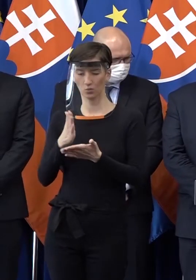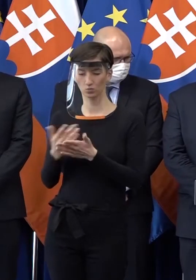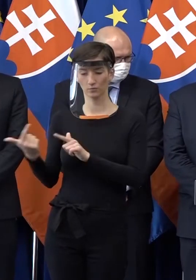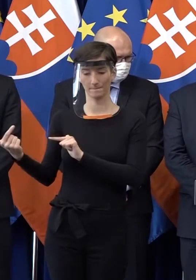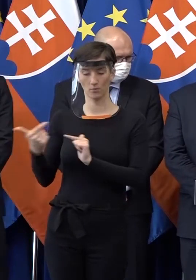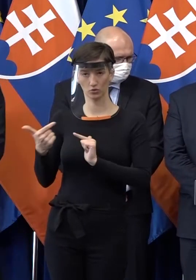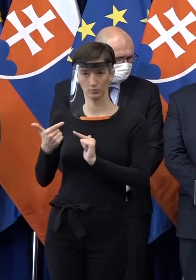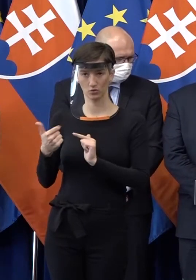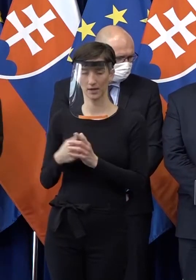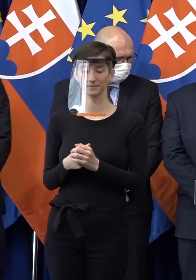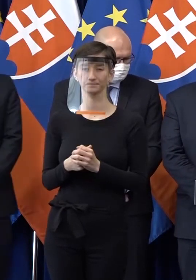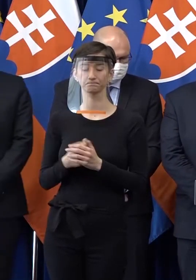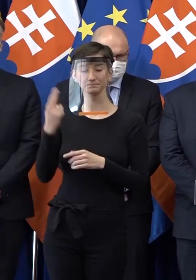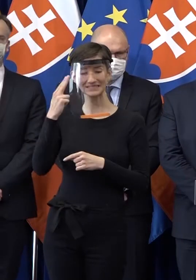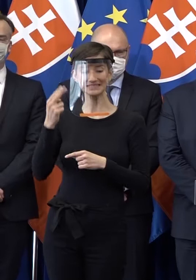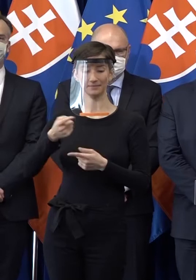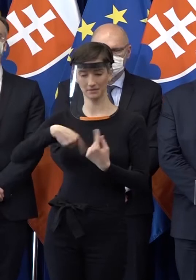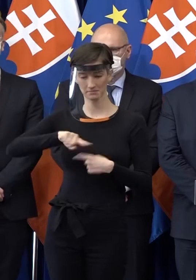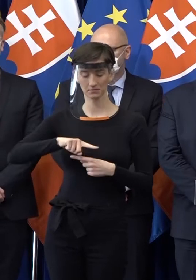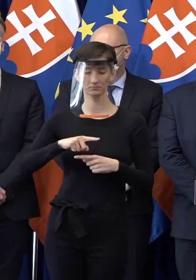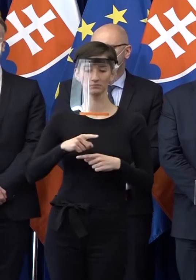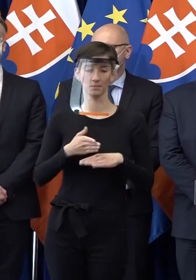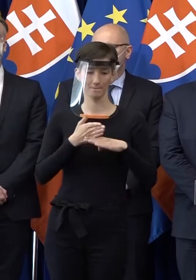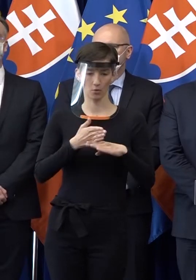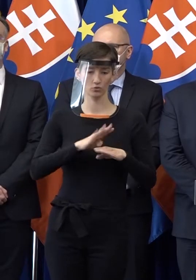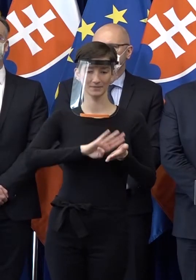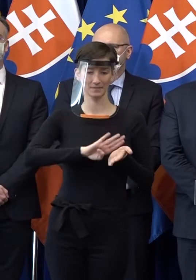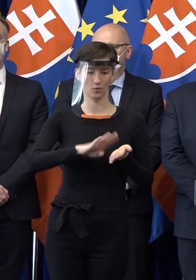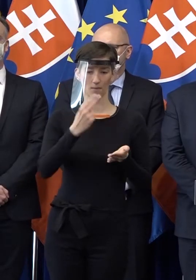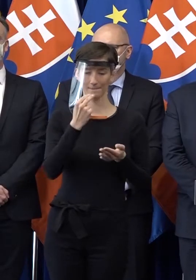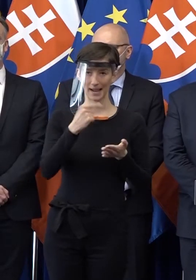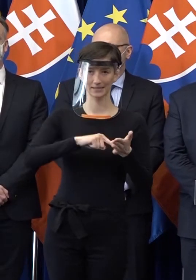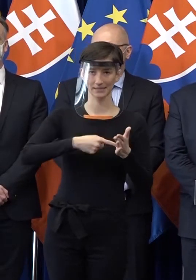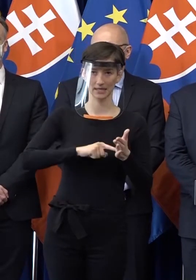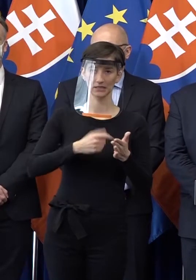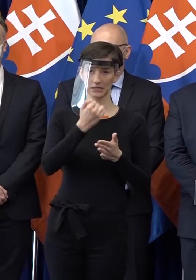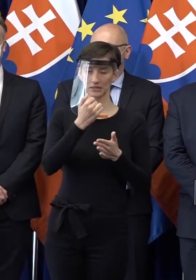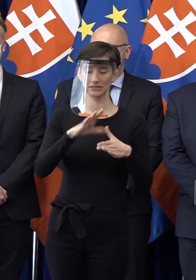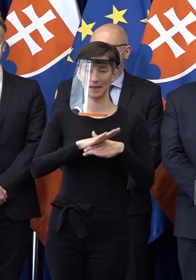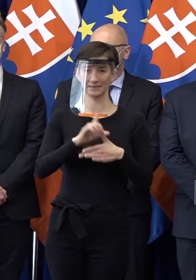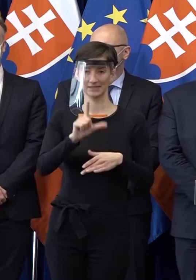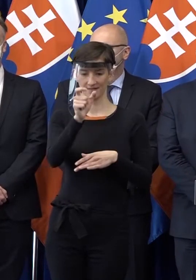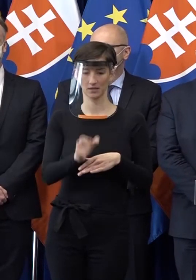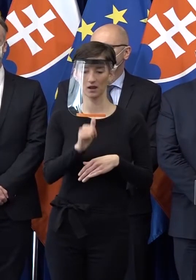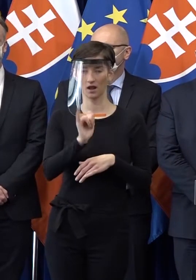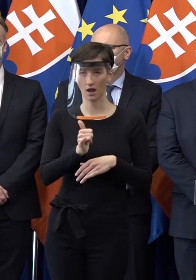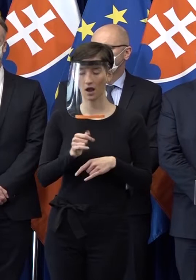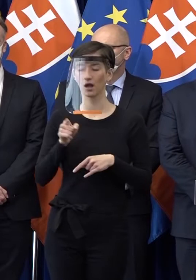pomôcť úplne rovnako, ako sme pomohli malým a stredným zamestnávateľom, tak môžeme pomôcť aj tým veľkým zamestnávateľom.